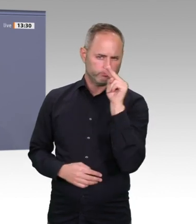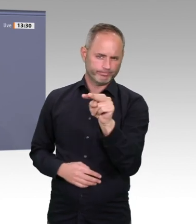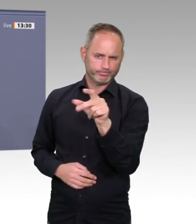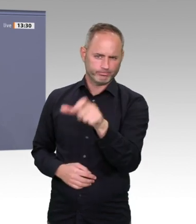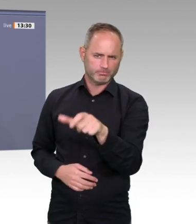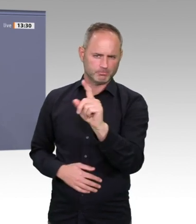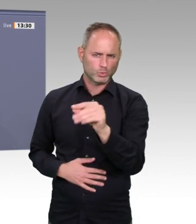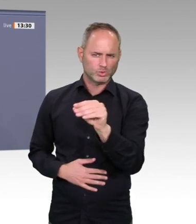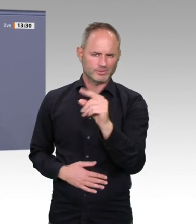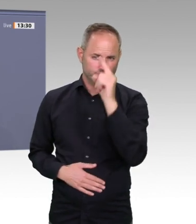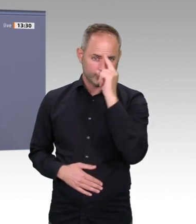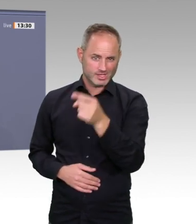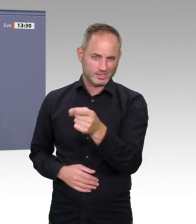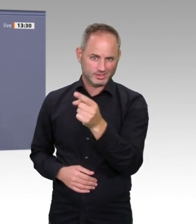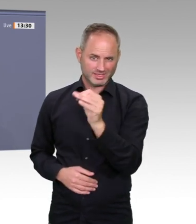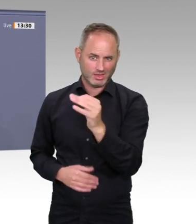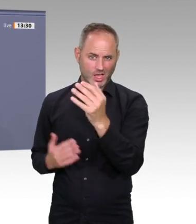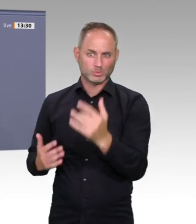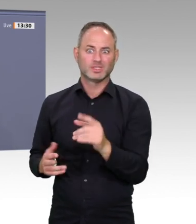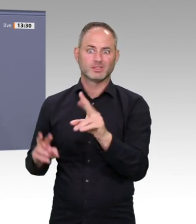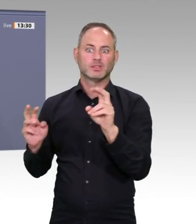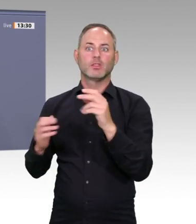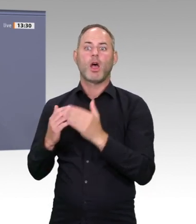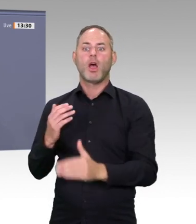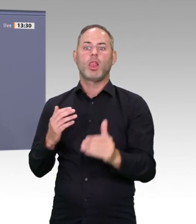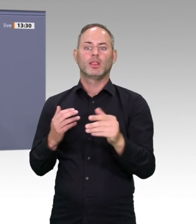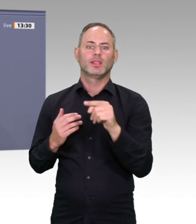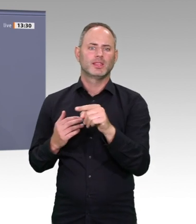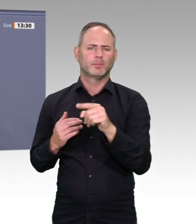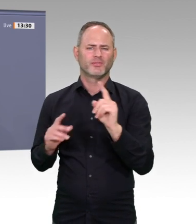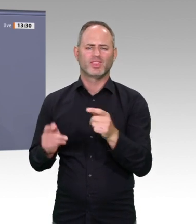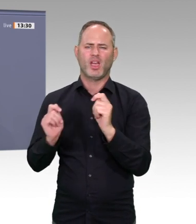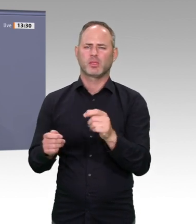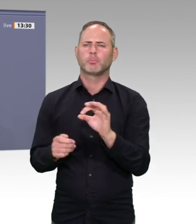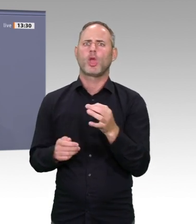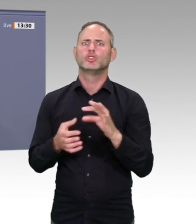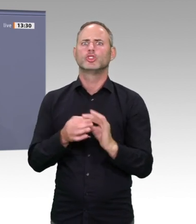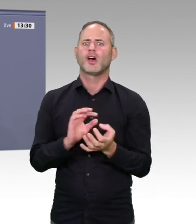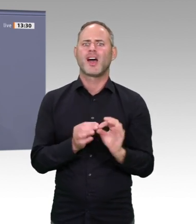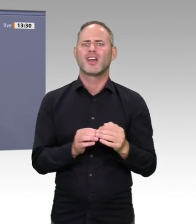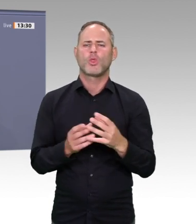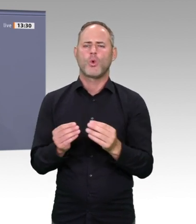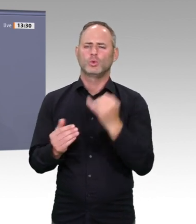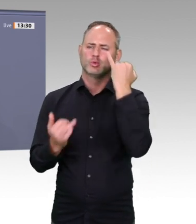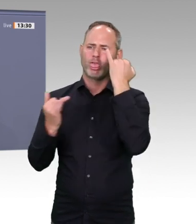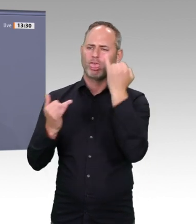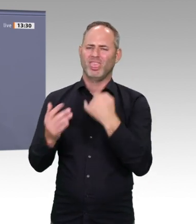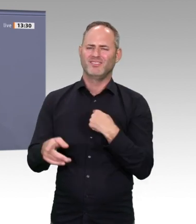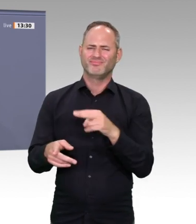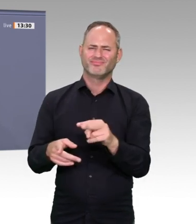individuelle Ebene einfach schützen. Erst recht nicht, wenn dadurch eben auch Menschen mit niedrigeren Einkommen benachteiligt